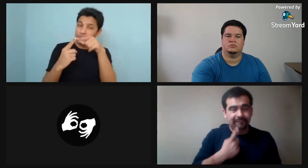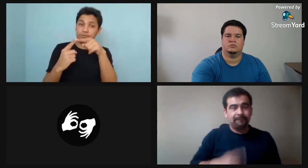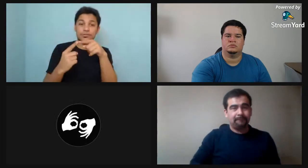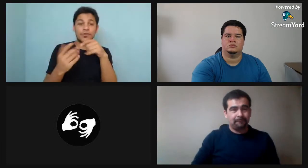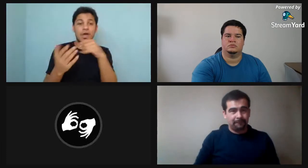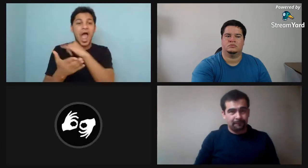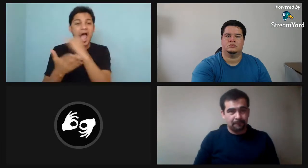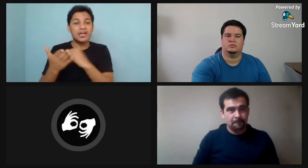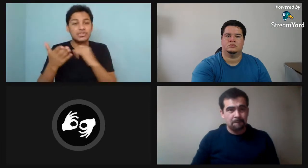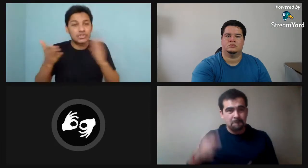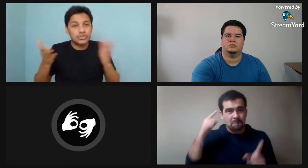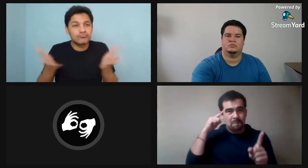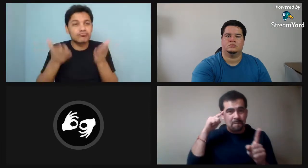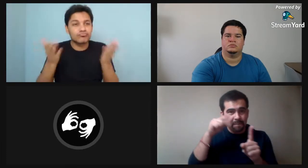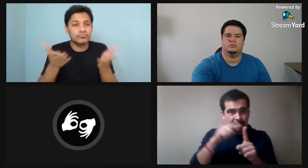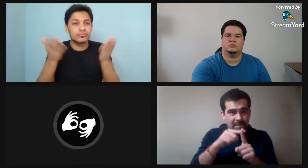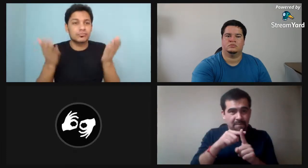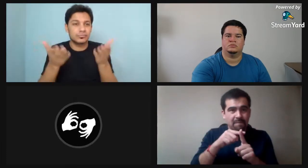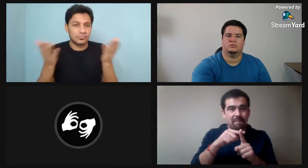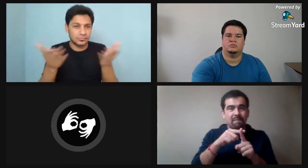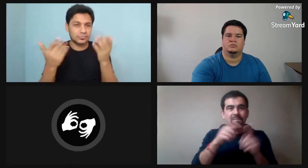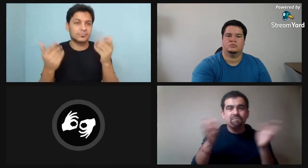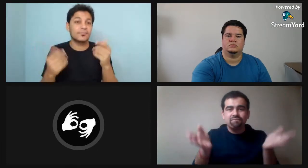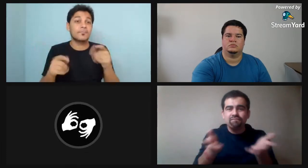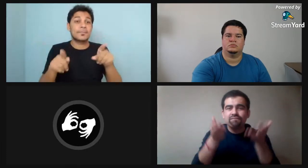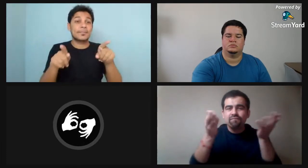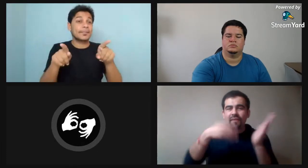bueno y en la asociación de sordos acá en brasil esa su seña